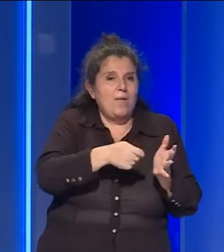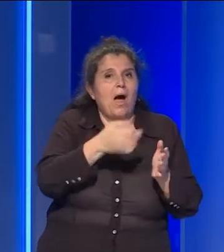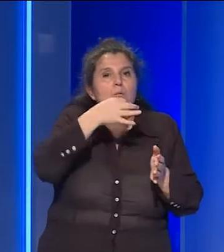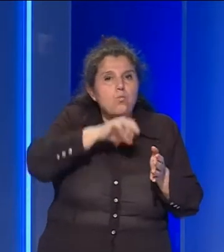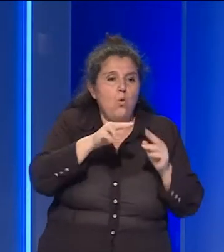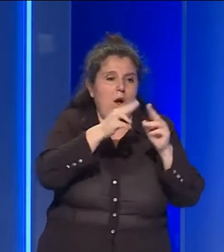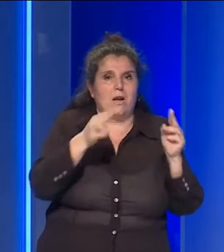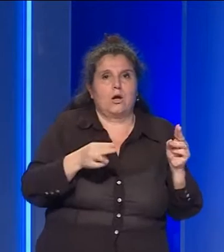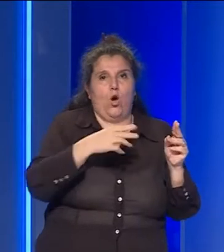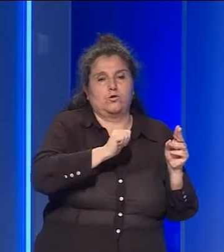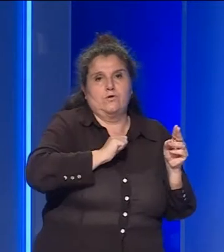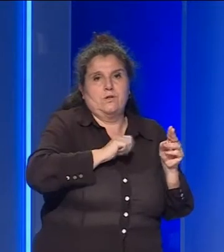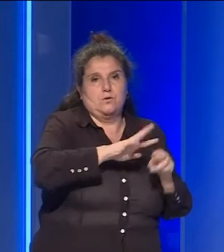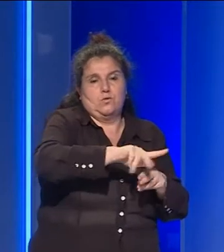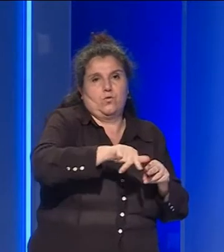entrare.